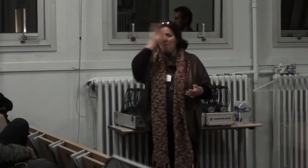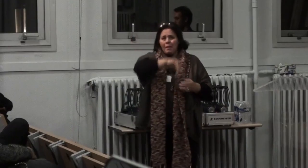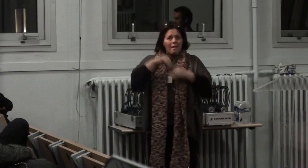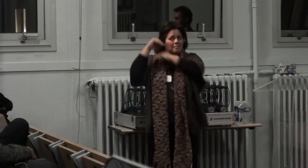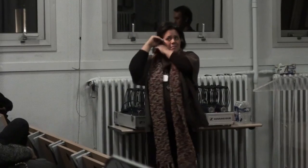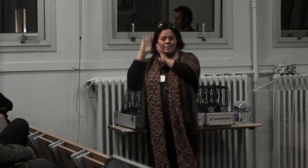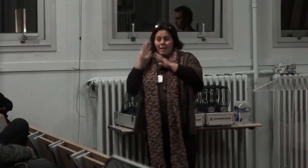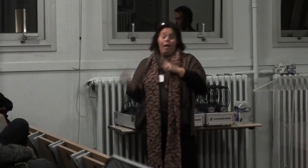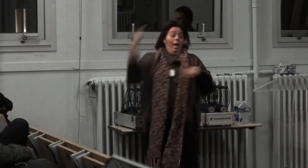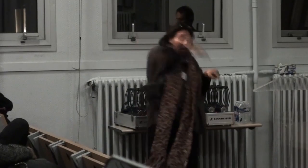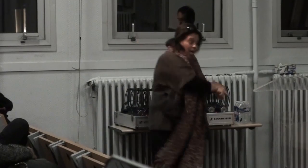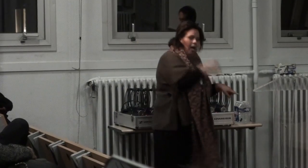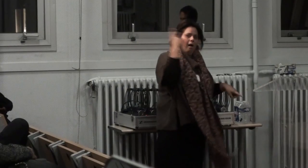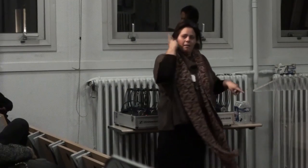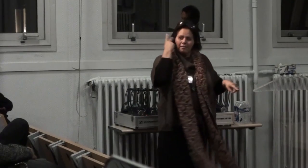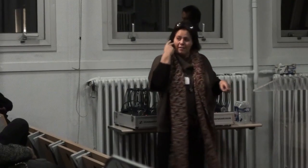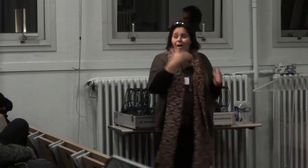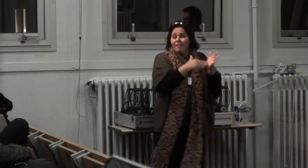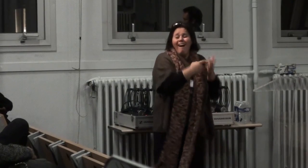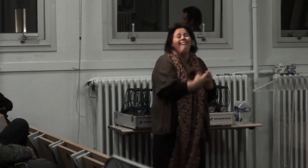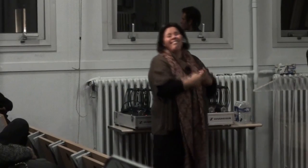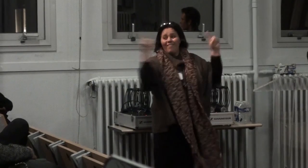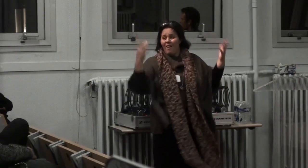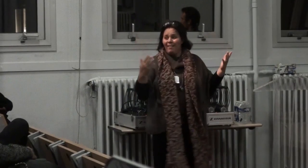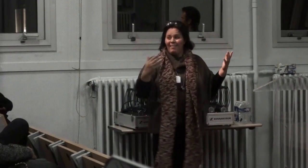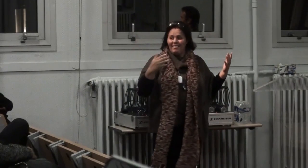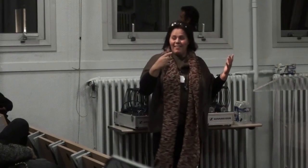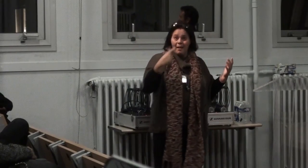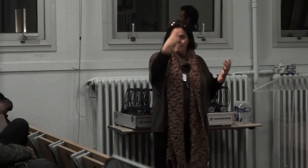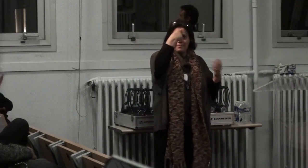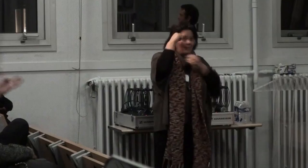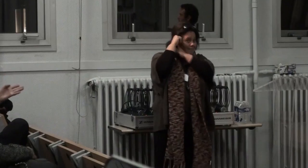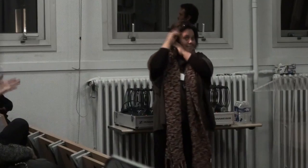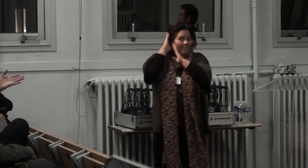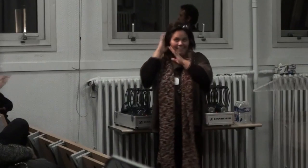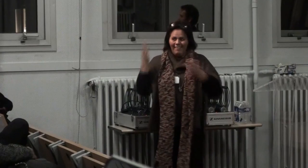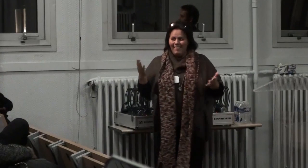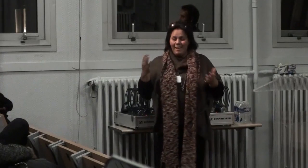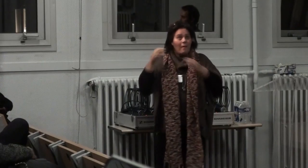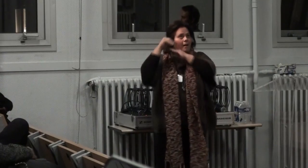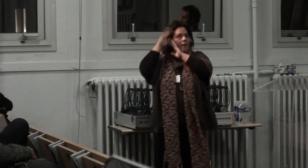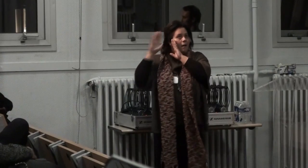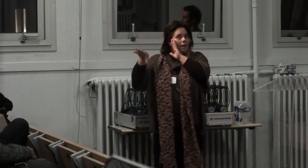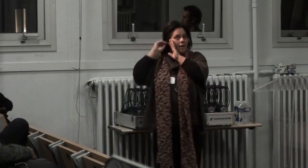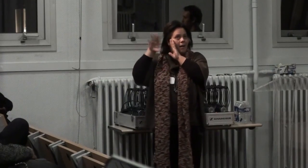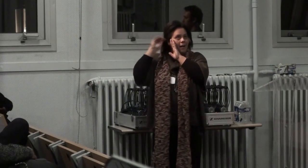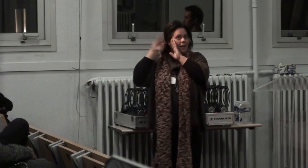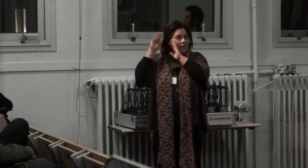connaissances et qu'on ne se préoccupe pas sans arrêt de cette question qui préoccupe la première catégorie dont je parlais tout à l'heure à